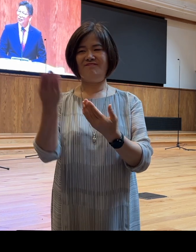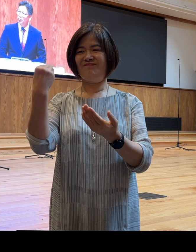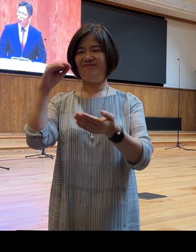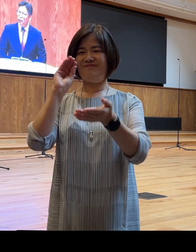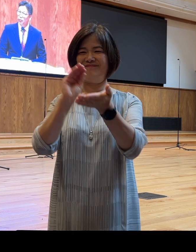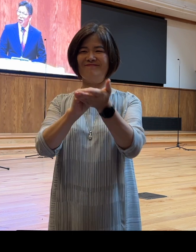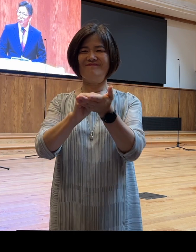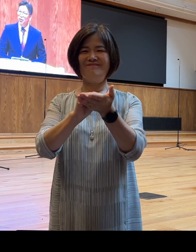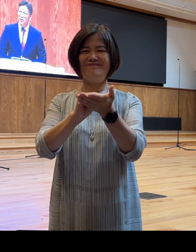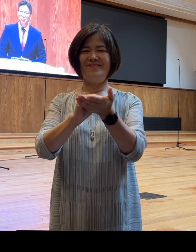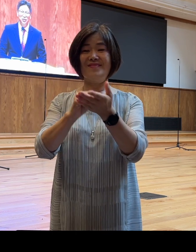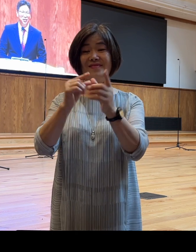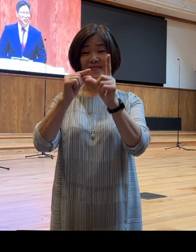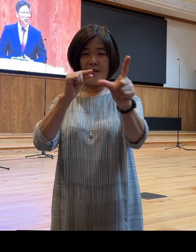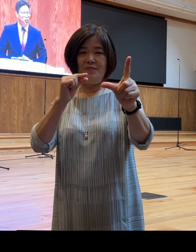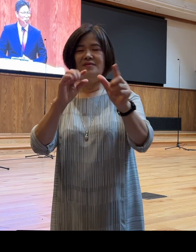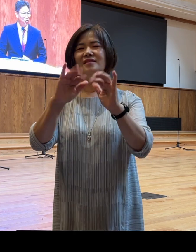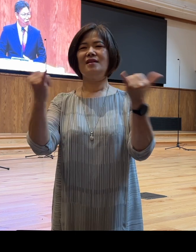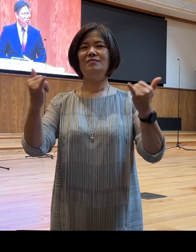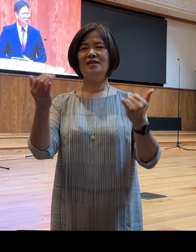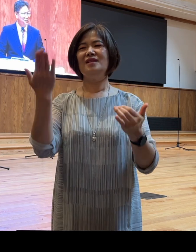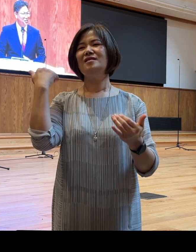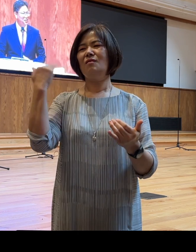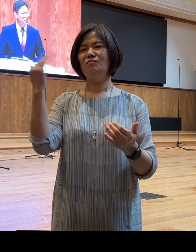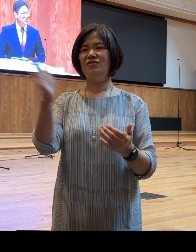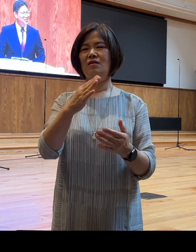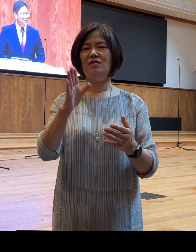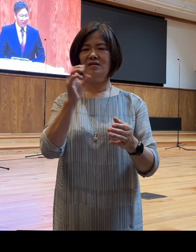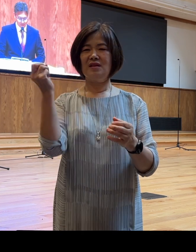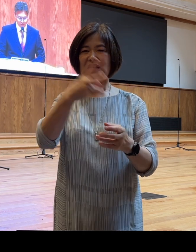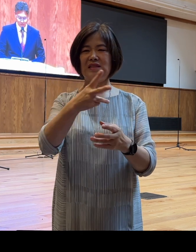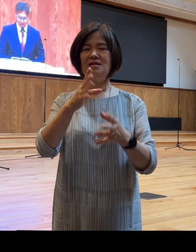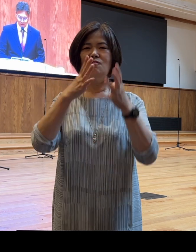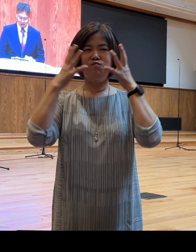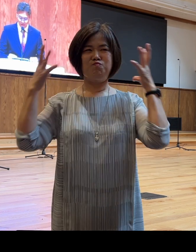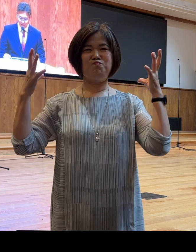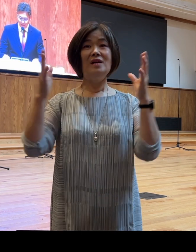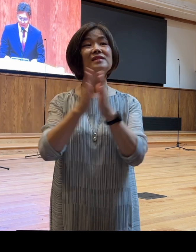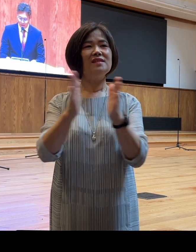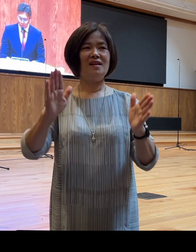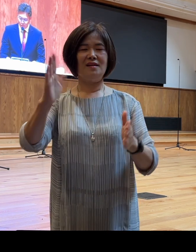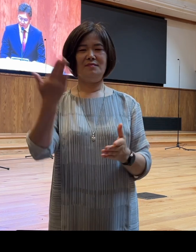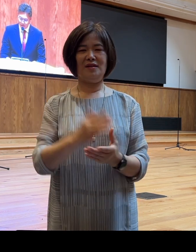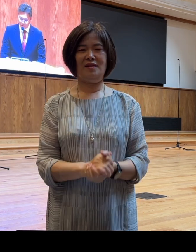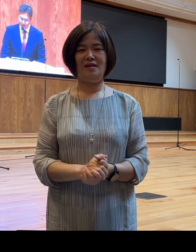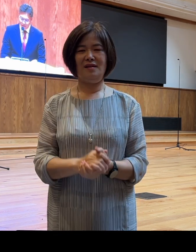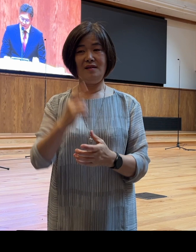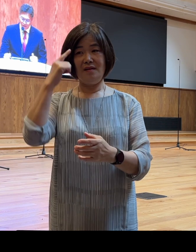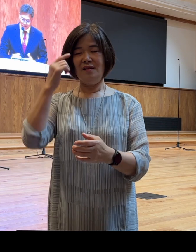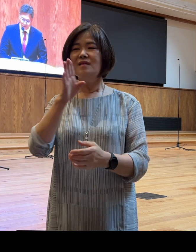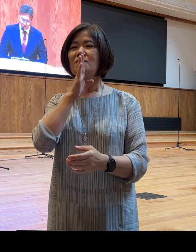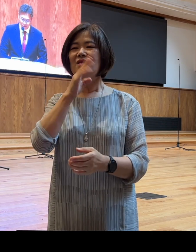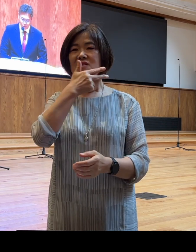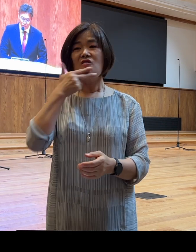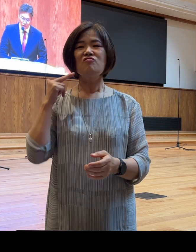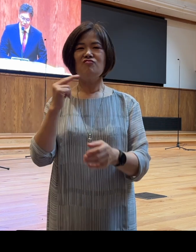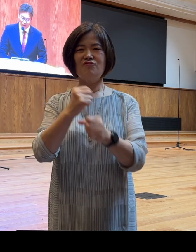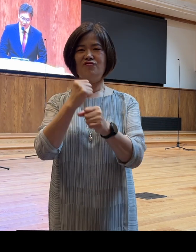대부분의 사람들이 그 이전보다 더 살이 찐다라는 것입니다 영국 킹스 칼리지 의대에서 연구 결과에 의하면